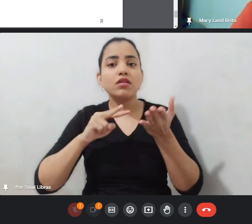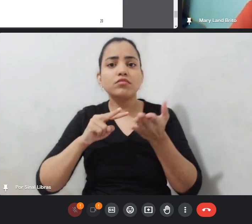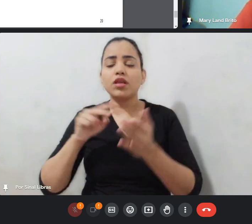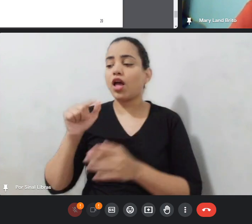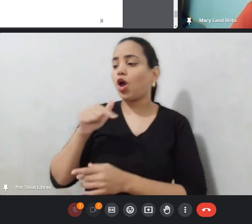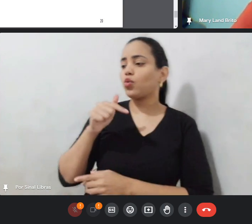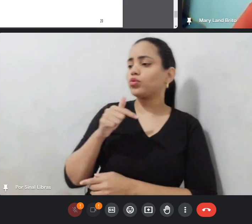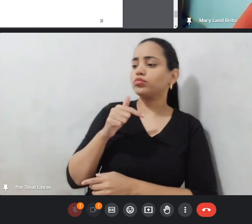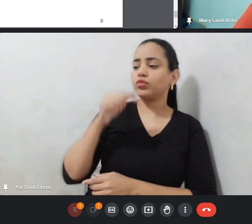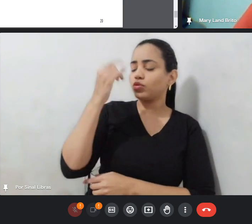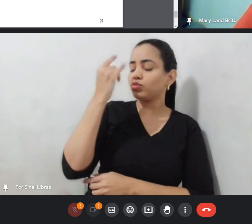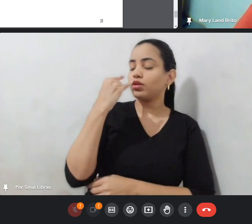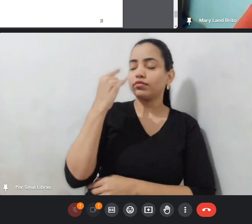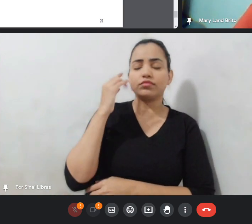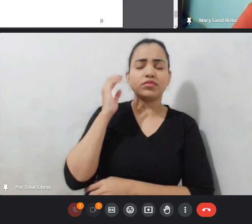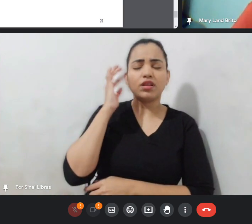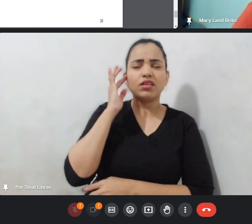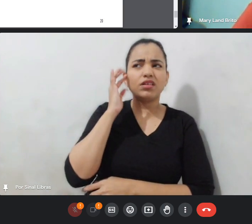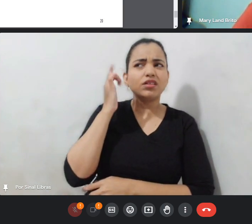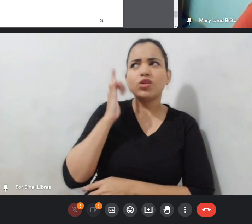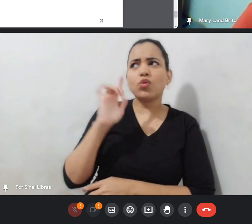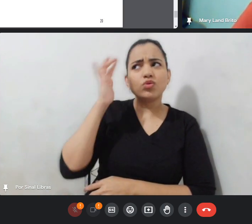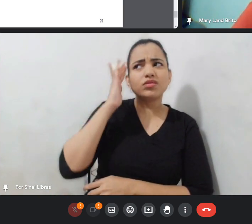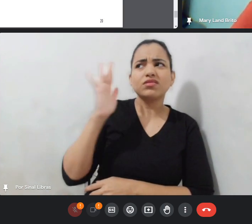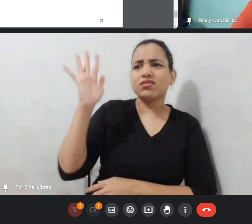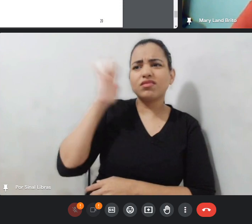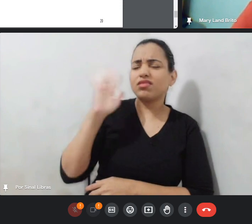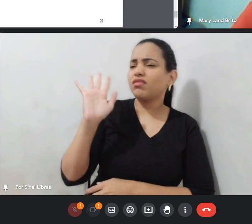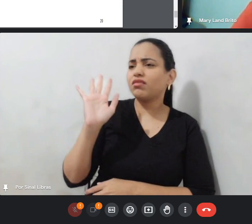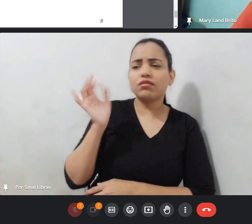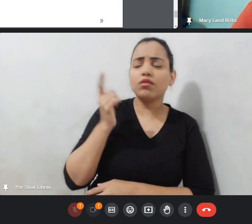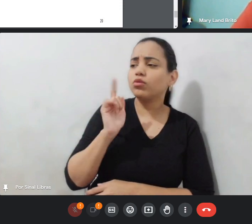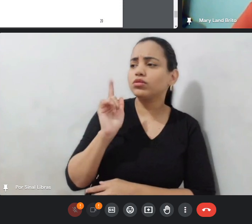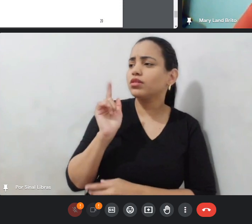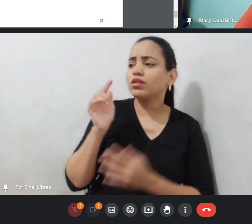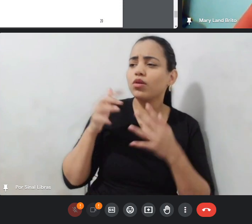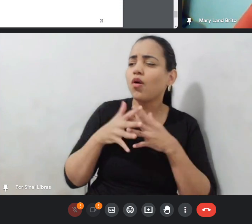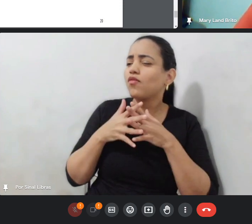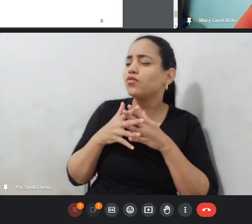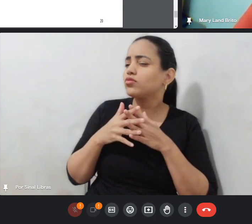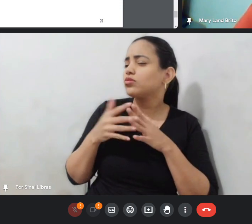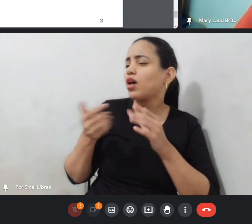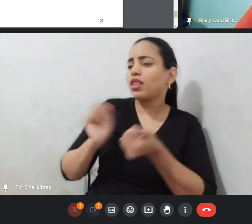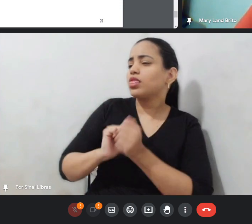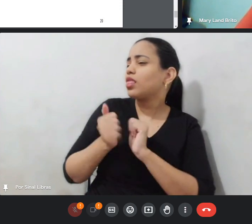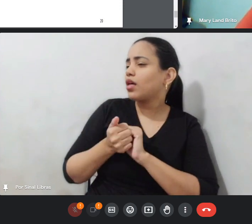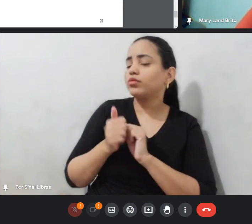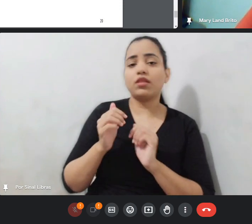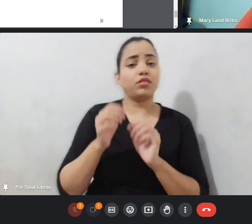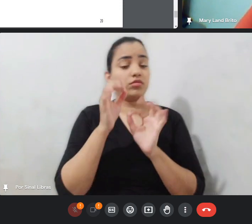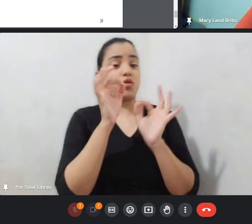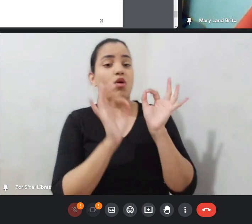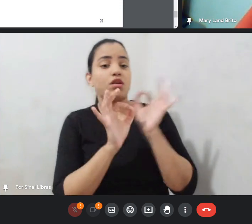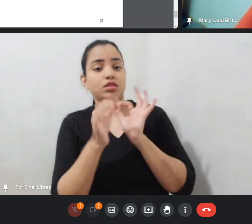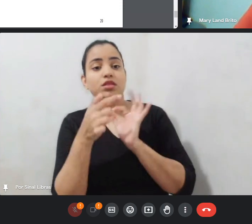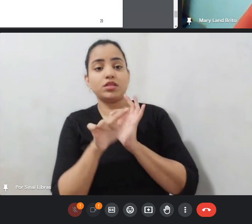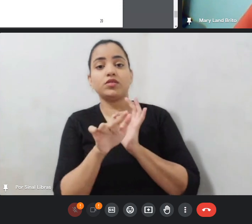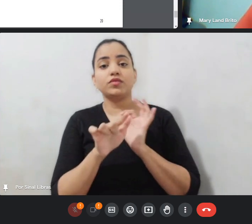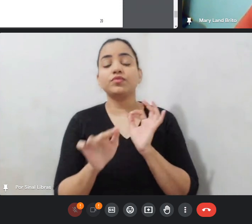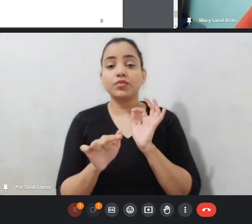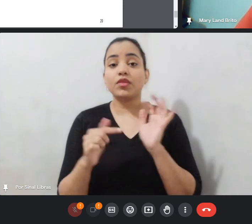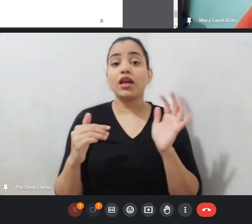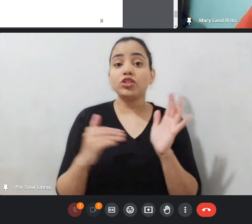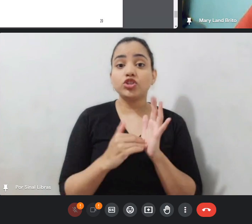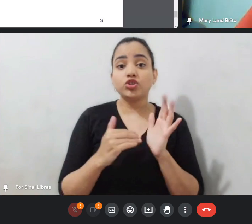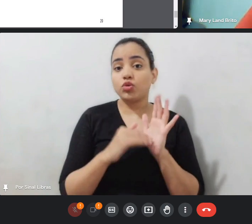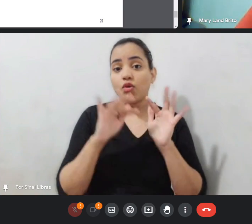adequações, até que chega no roteiro final. Chegando no roteiro final, aí vem um profissional, narrador, que vai ler, que vai